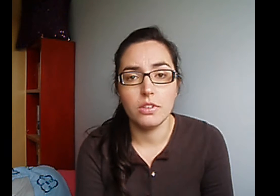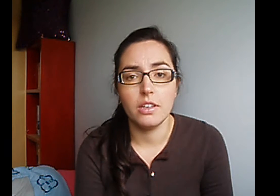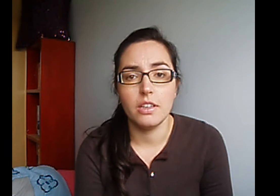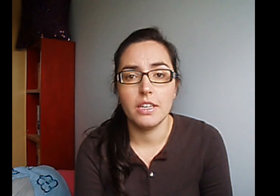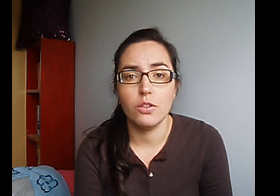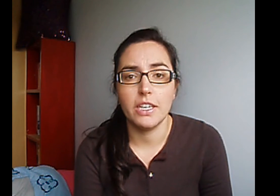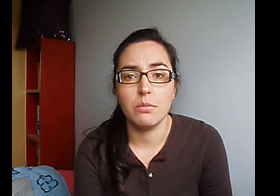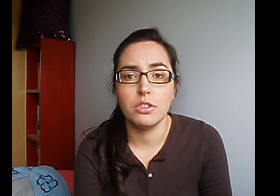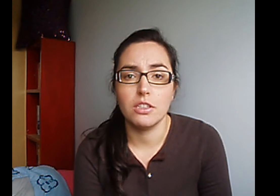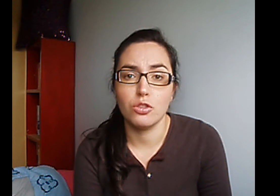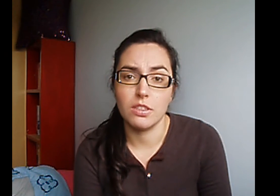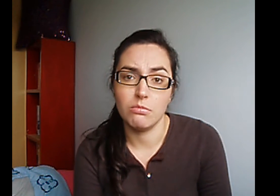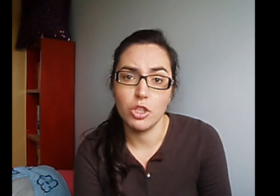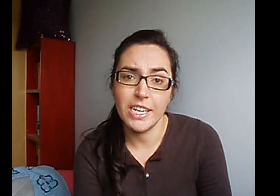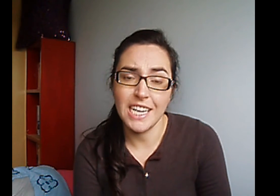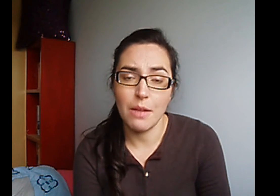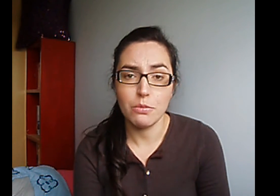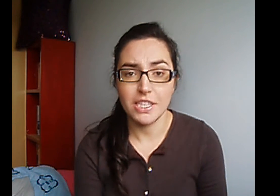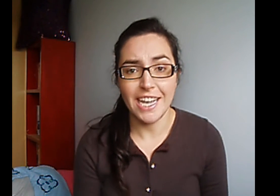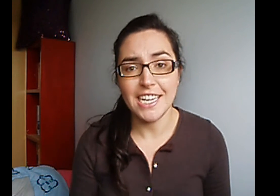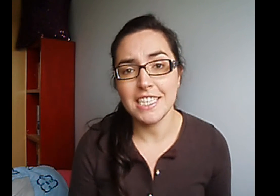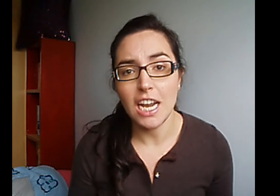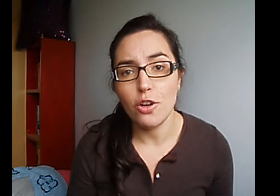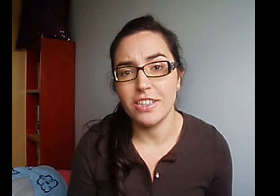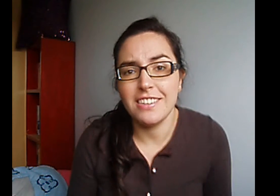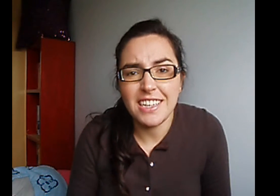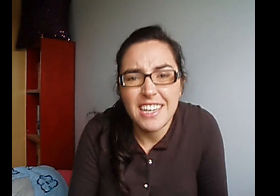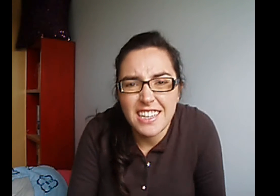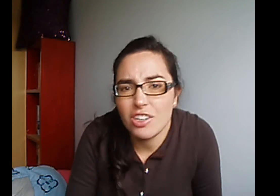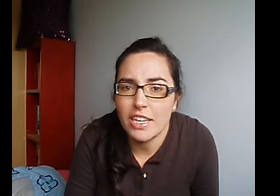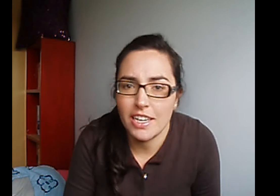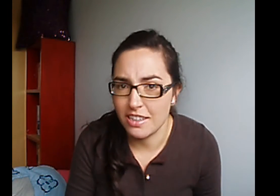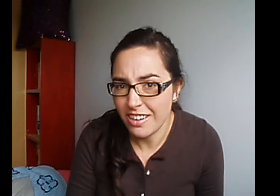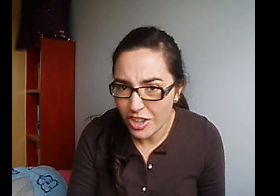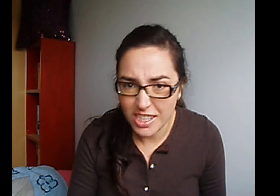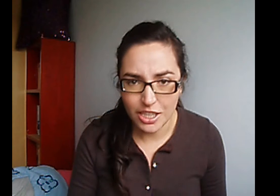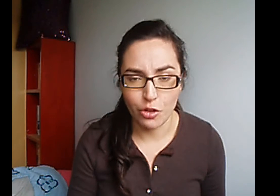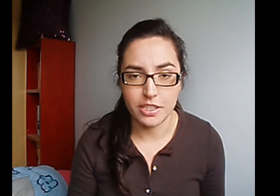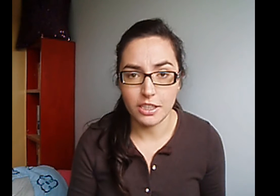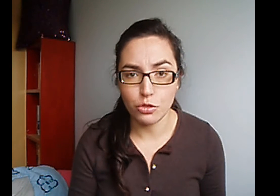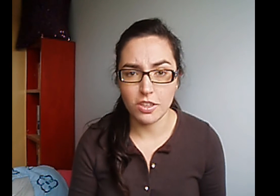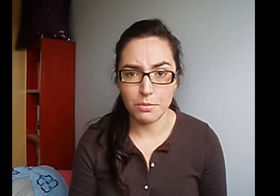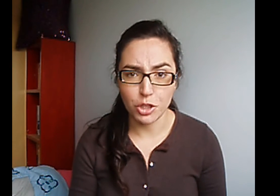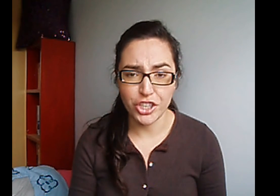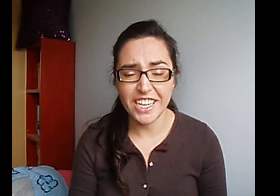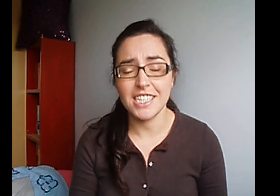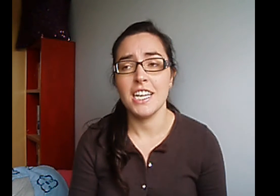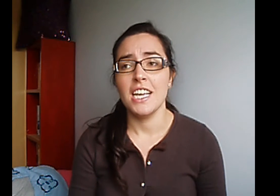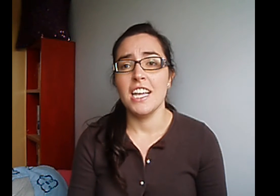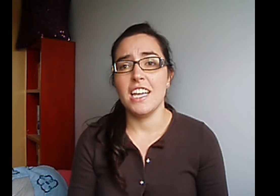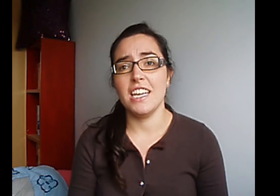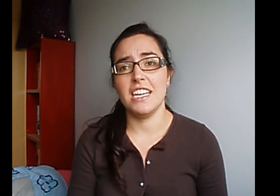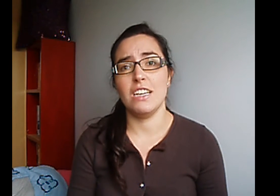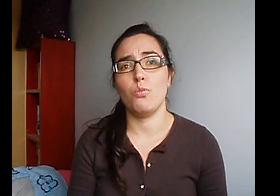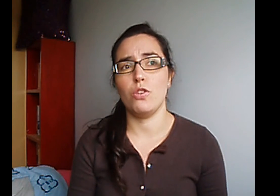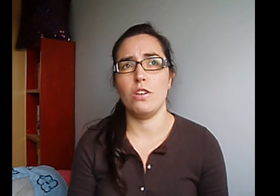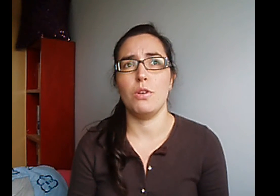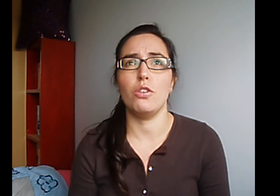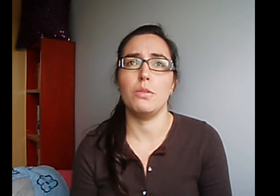que no tienen muchos suscriptores Hablamos de Isalot, tiene creo que... no sé si 80 suscriptores Bueno, a lo mejor, no me